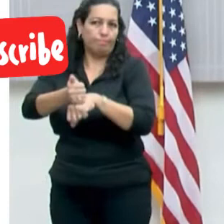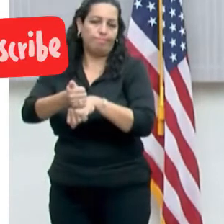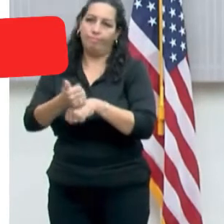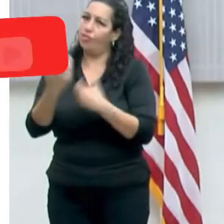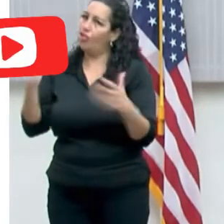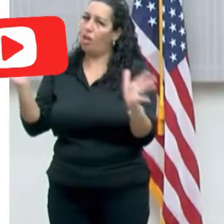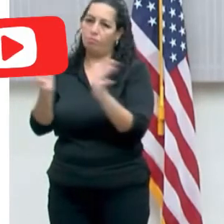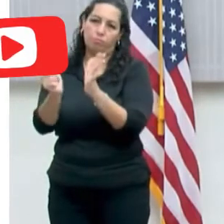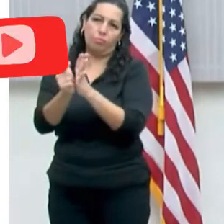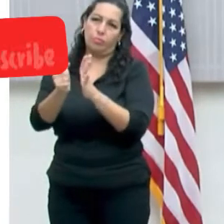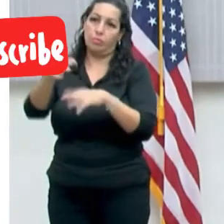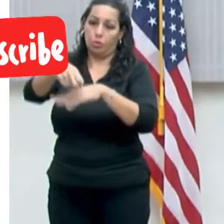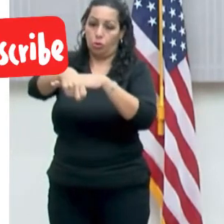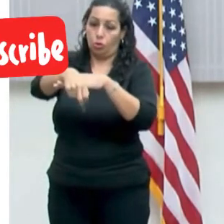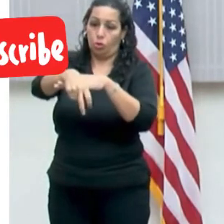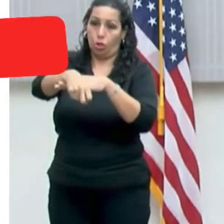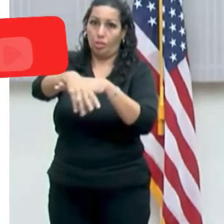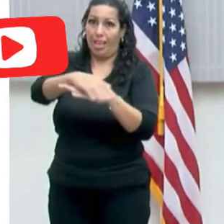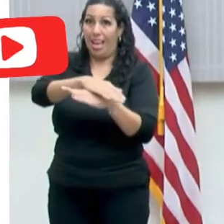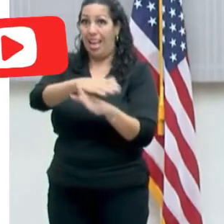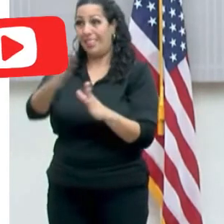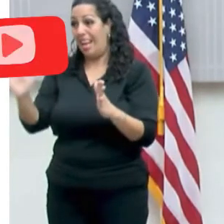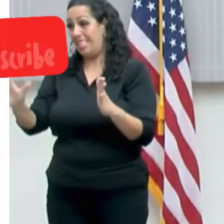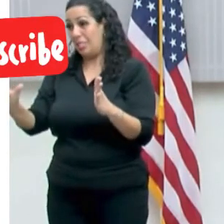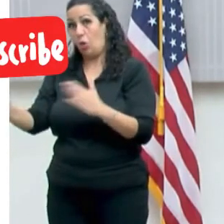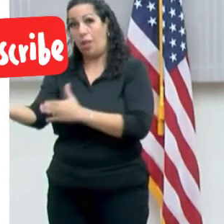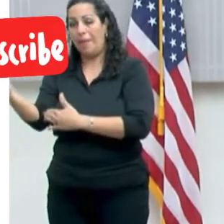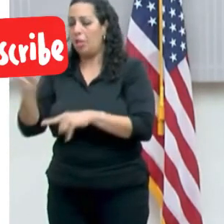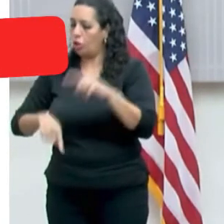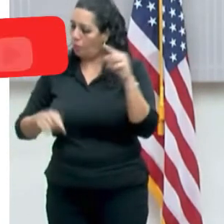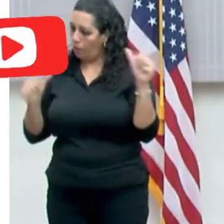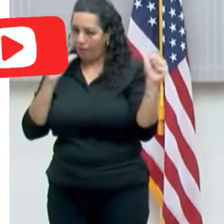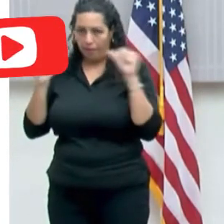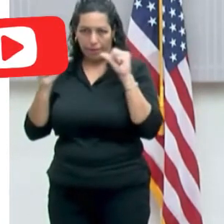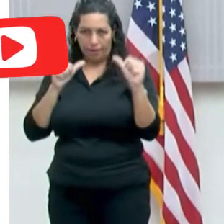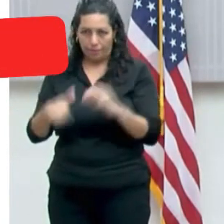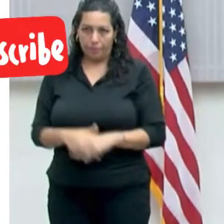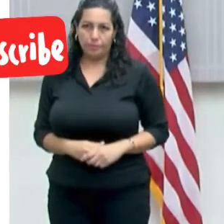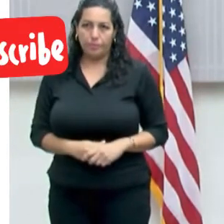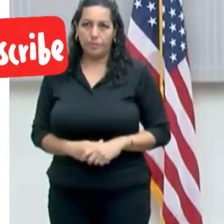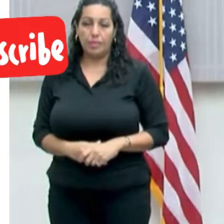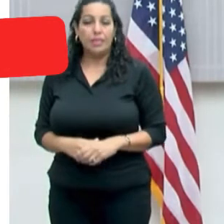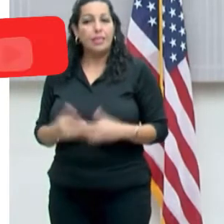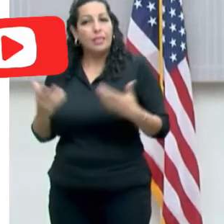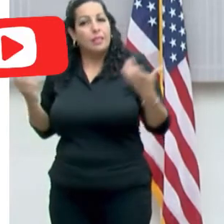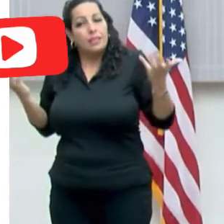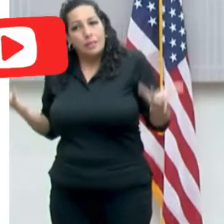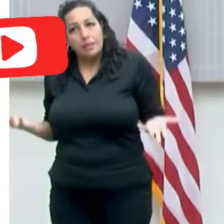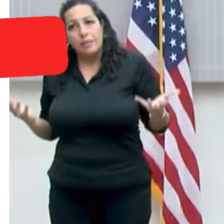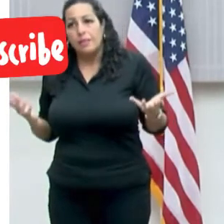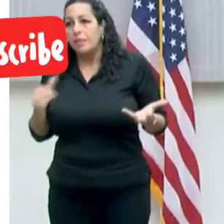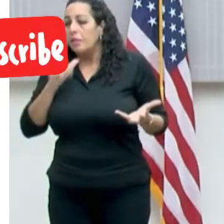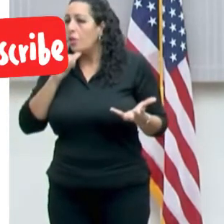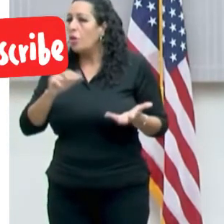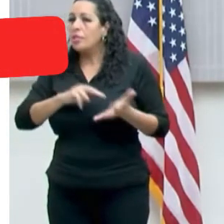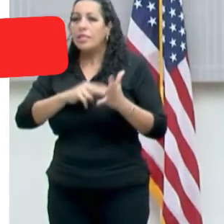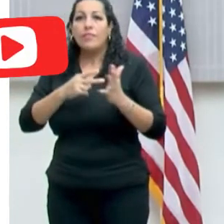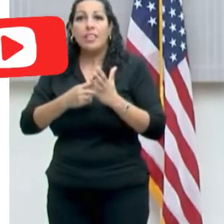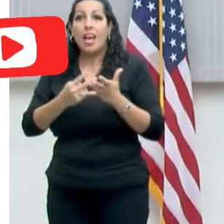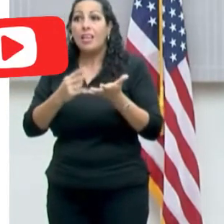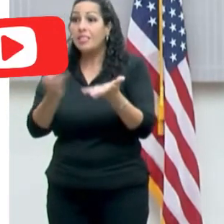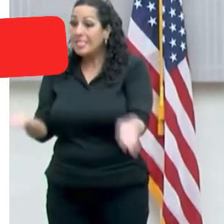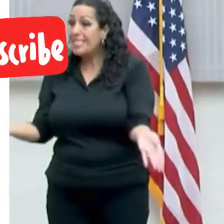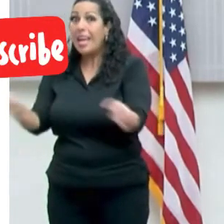entre las 12 de la noche y las 5 de la mañana. Y fíjense que esto no es solamente que estamos ordenando el